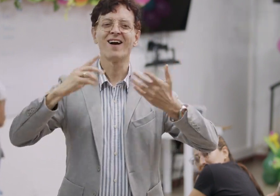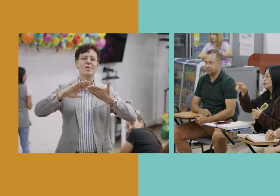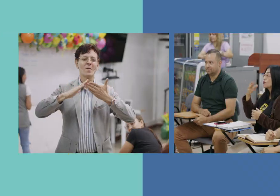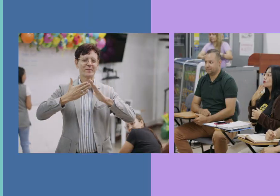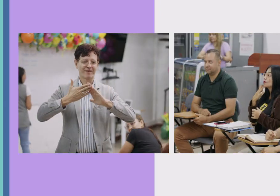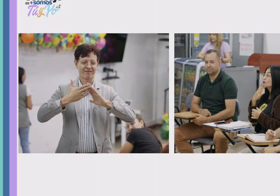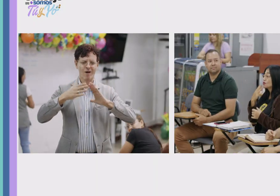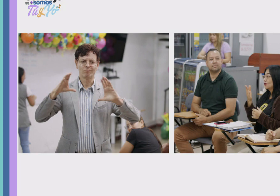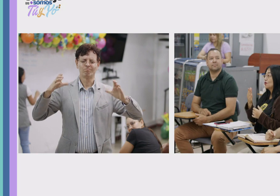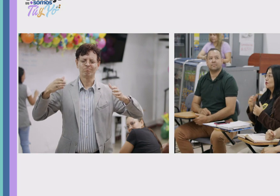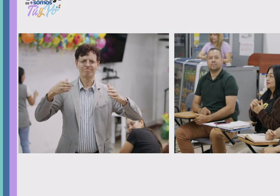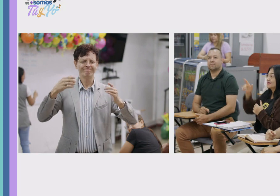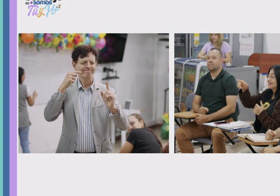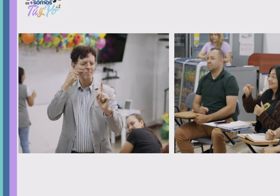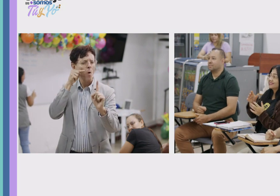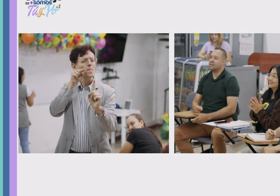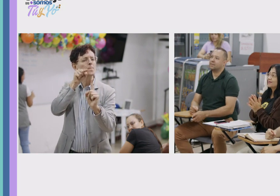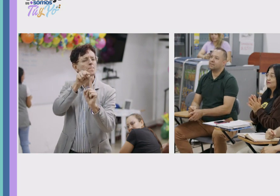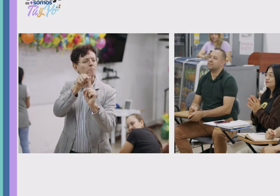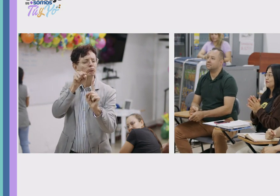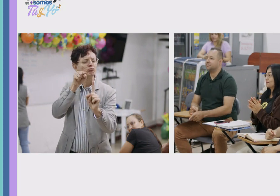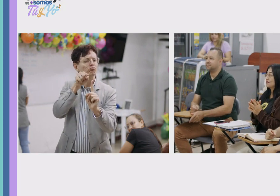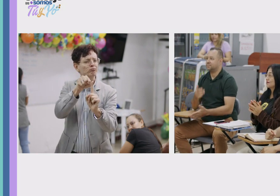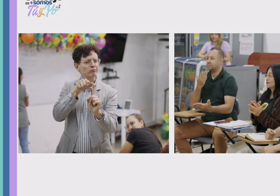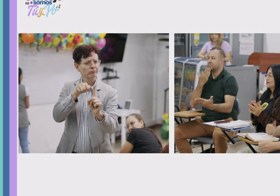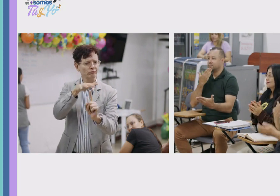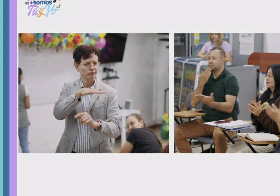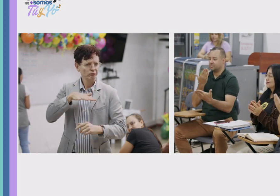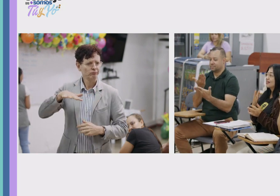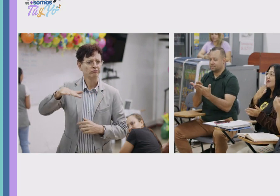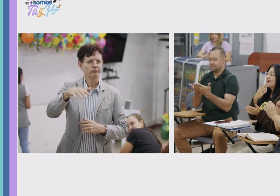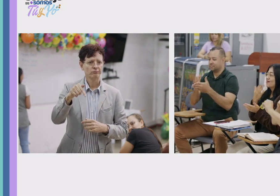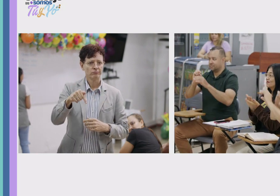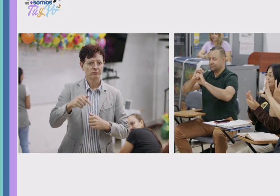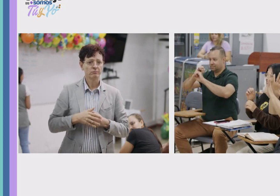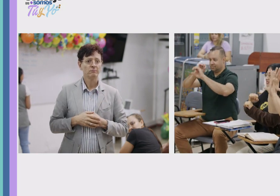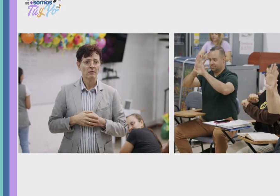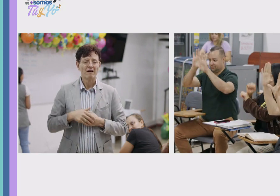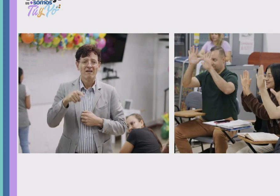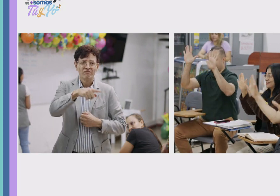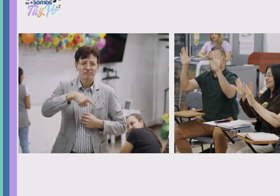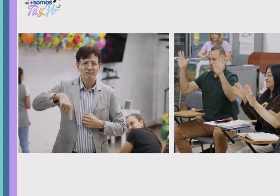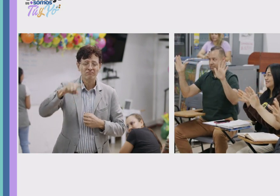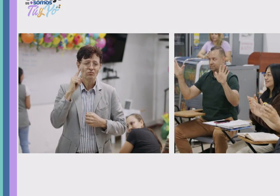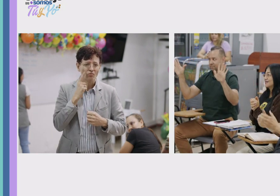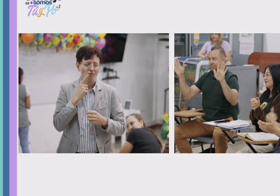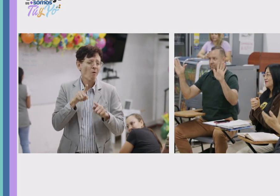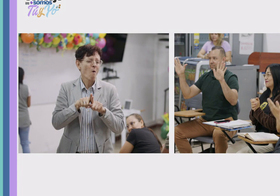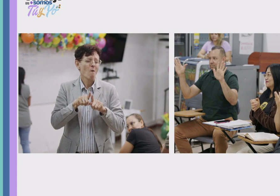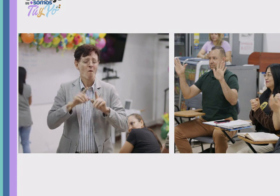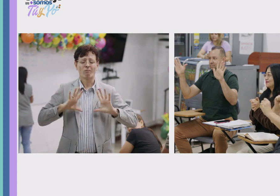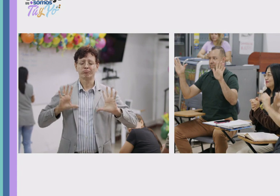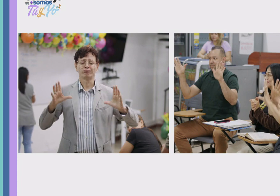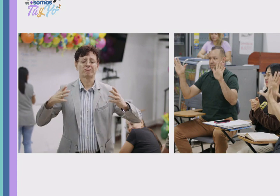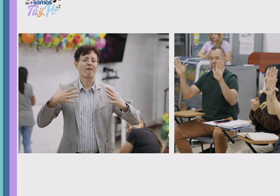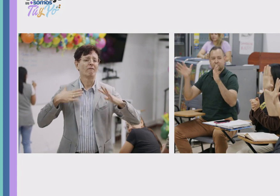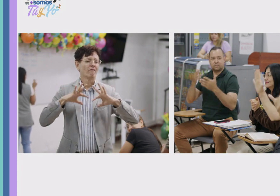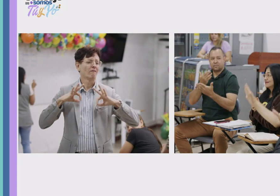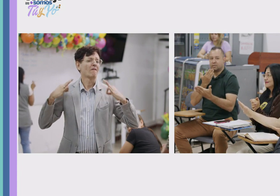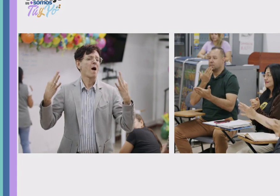es aglomerar a la comunidad sorda, ese es nuestro principal objetivo, brindarle atención a la